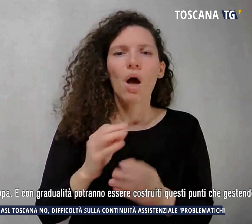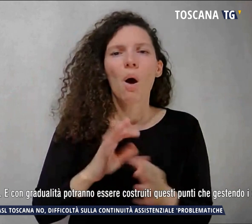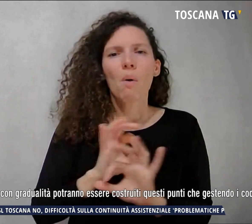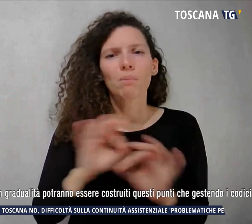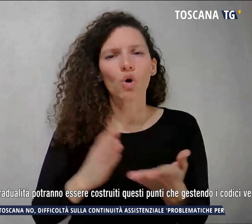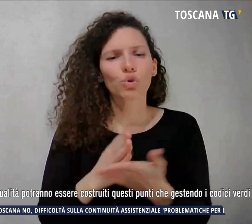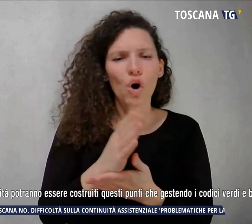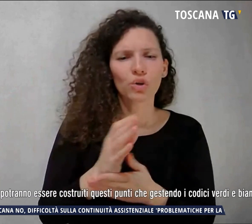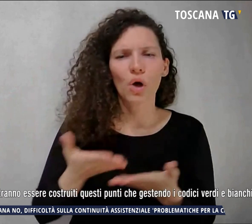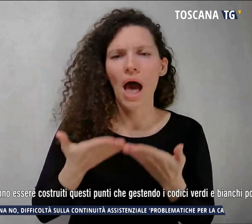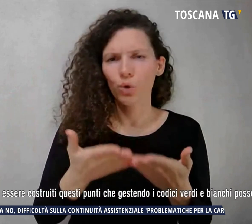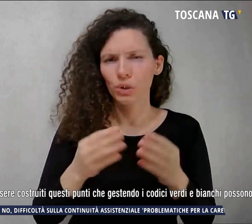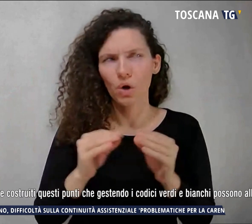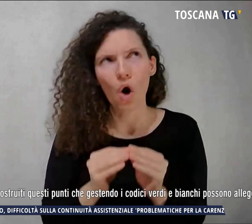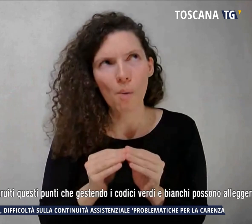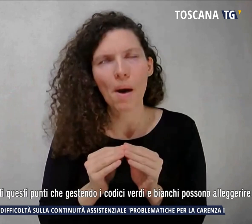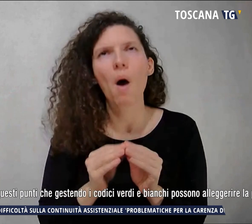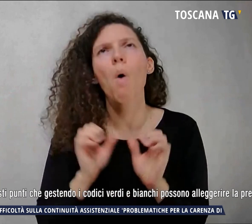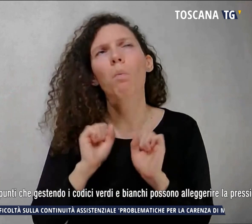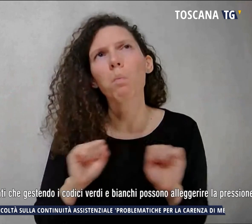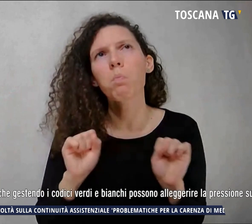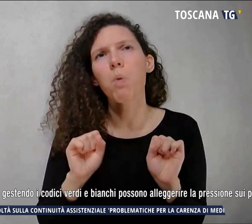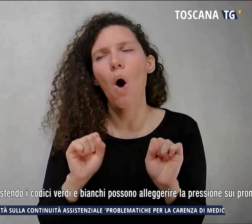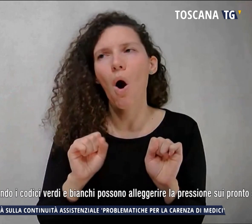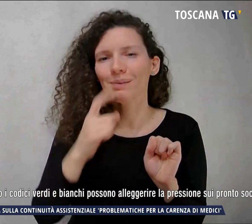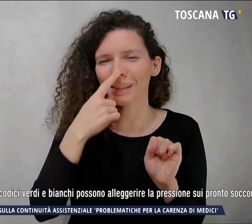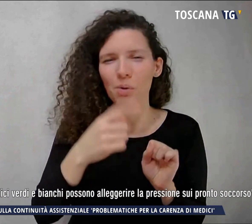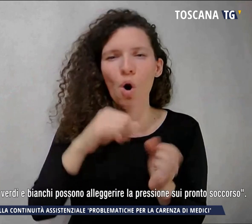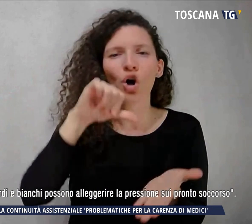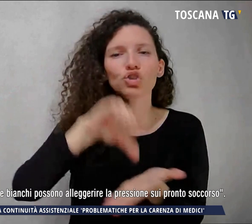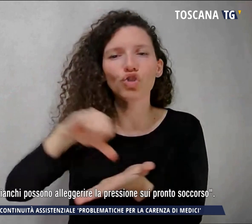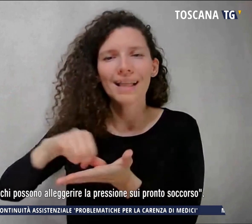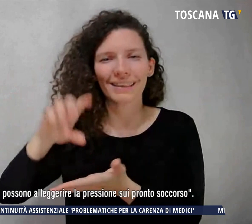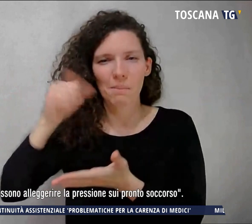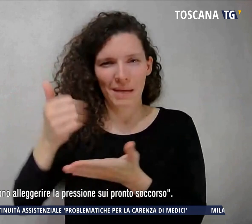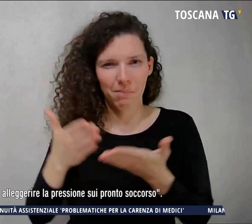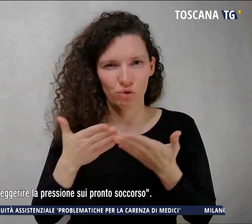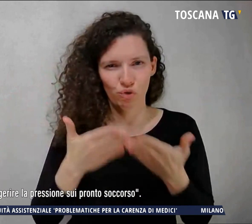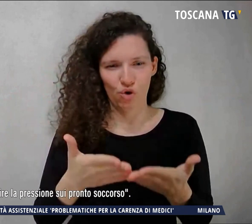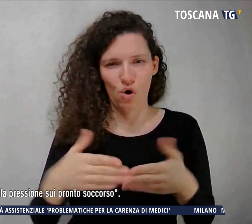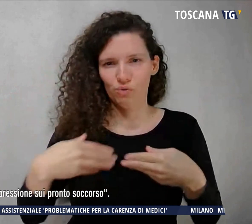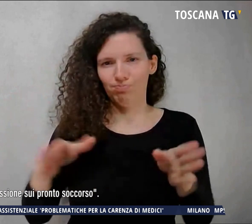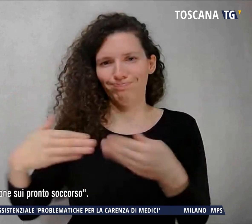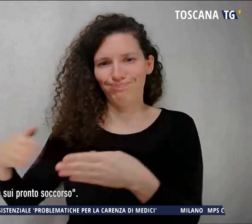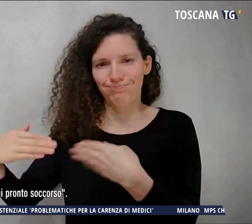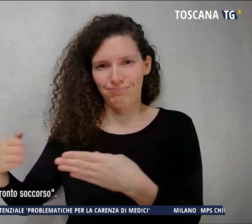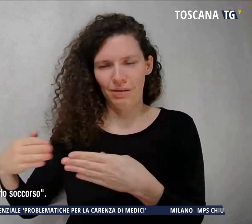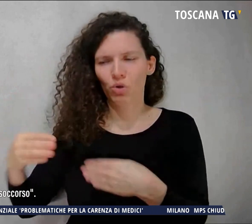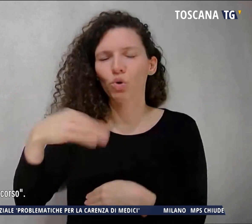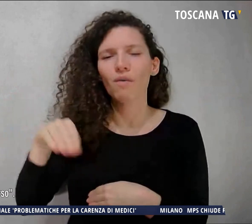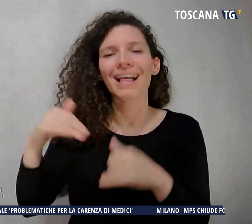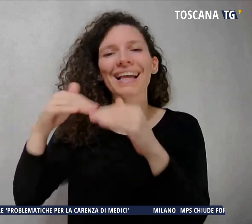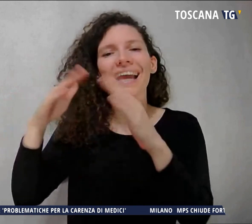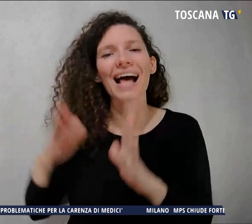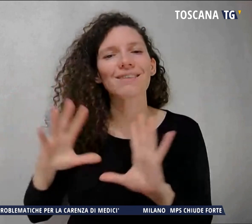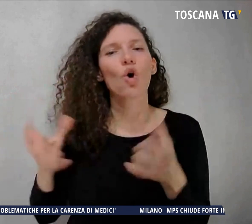potrebbe essere quella di aprire centri di primo soccorso nelle case di comunità e a Firenze ad esempio uno